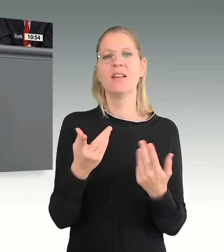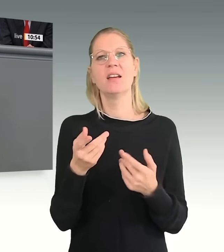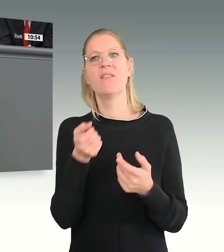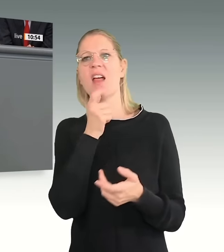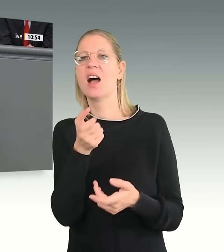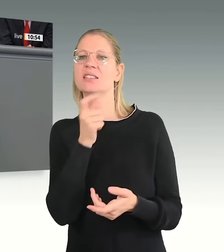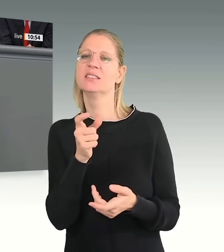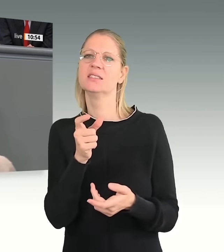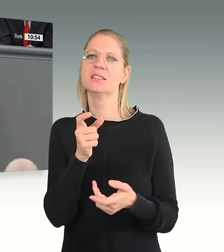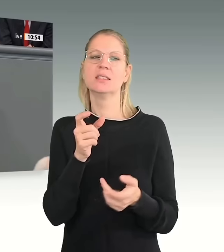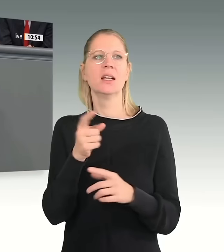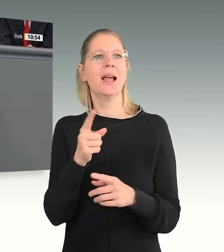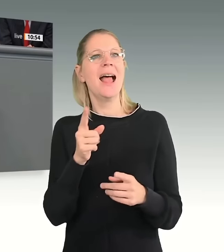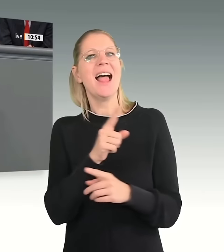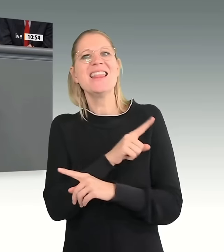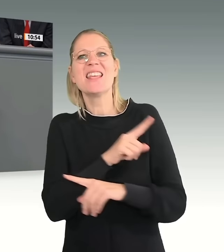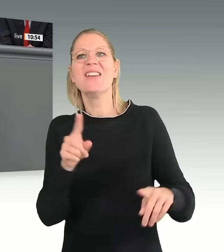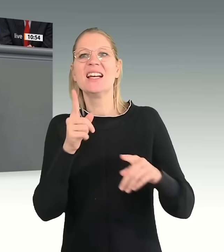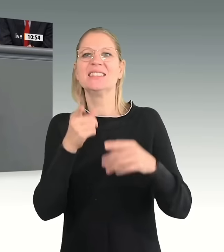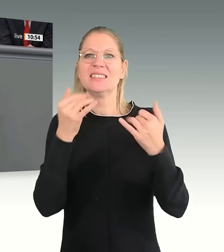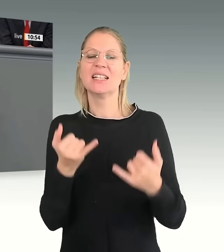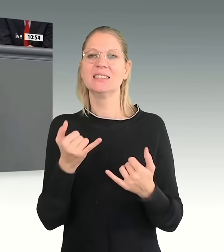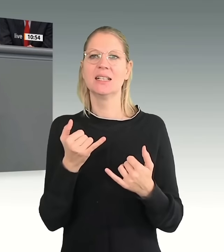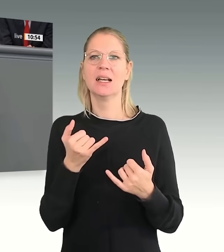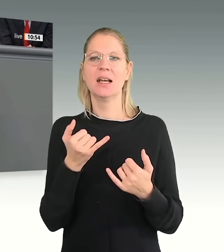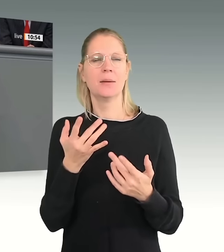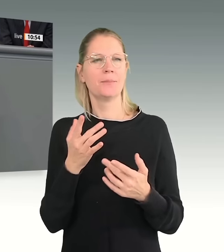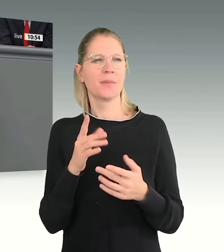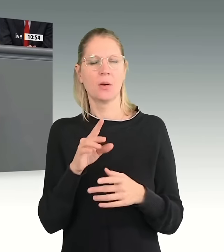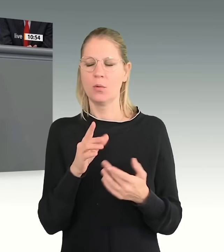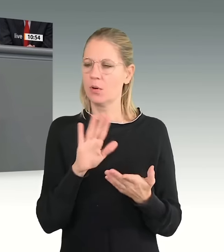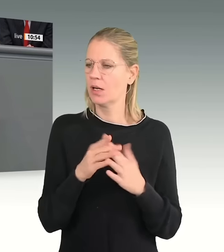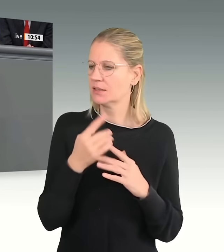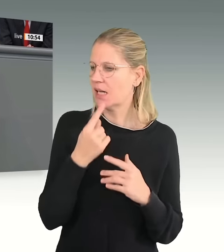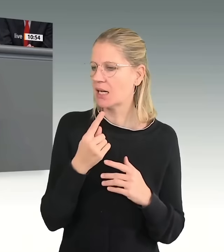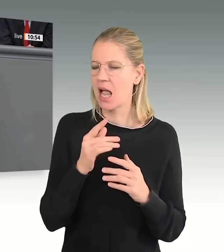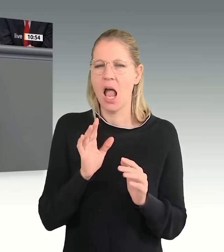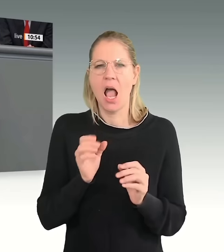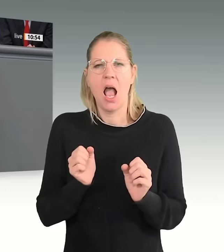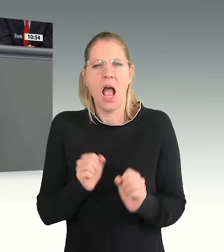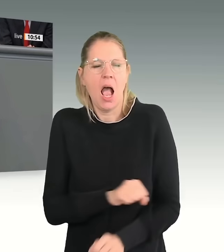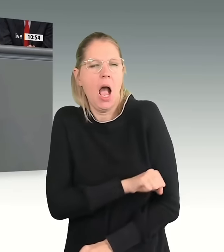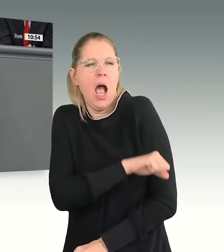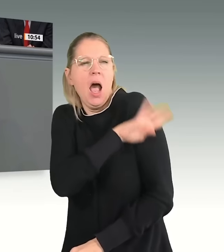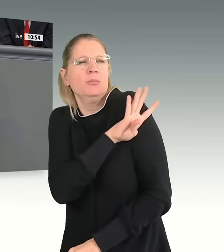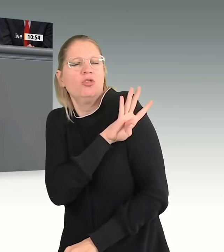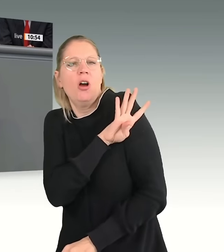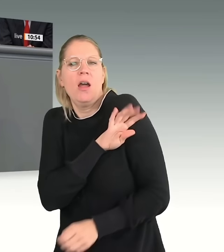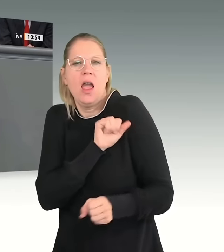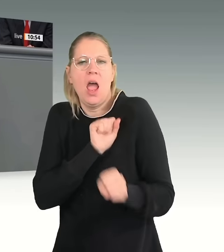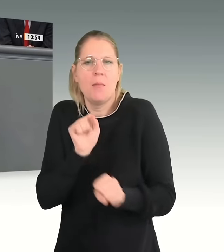von Abscheu und Empörung, der Ekel über das Radikale und Fremdartige dieser Partei,